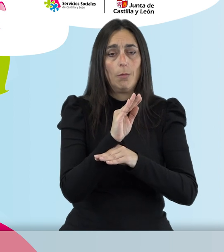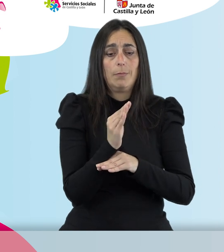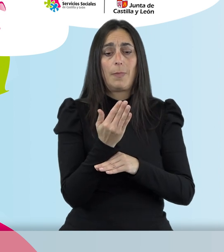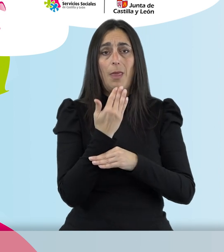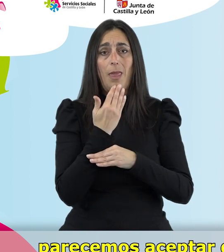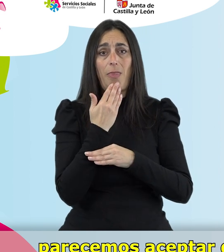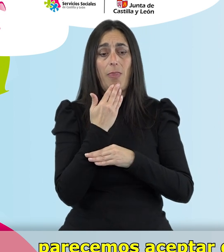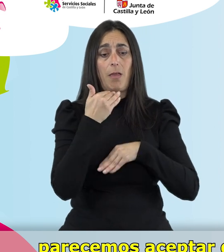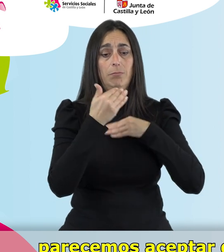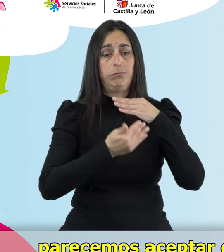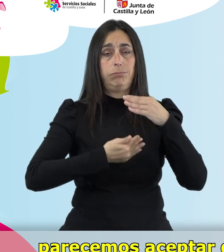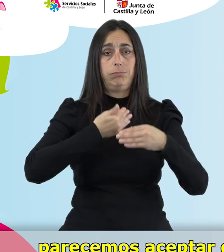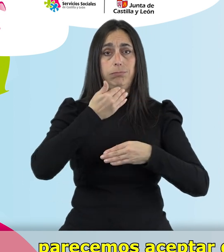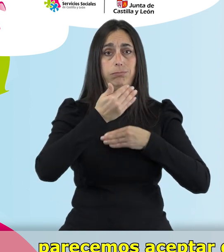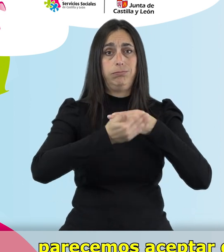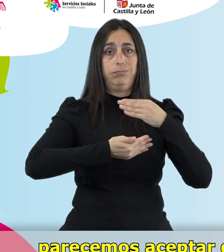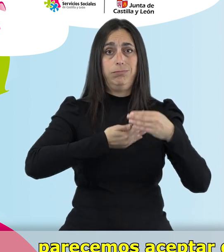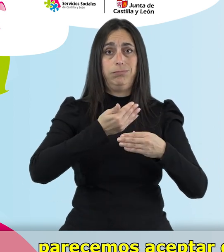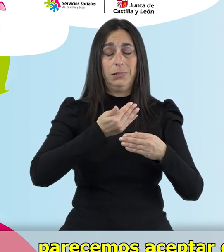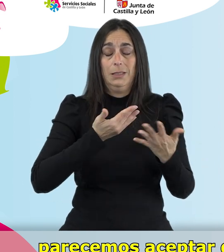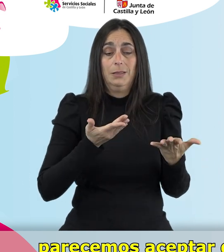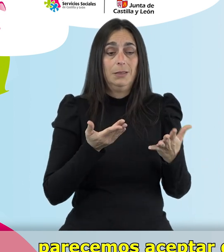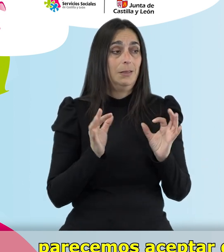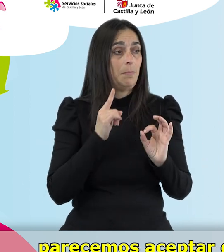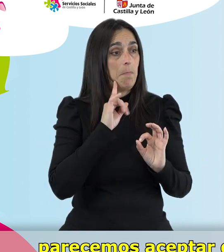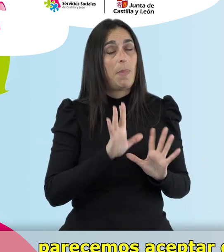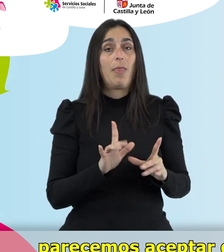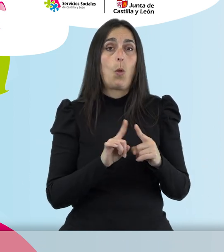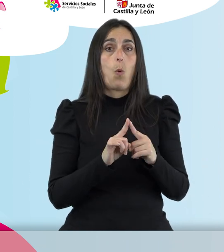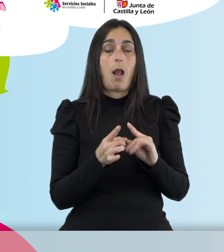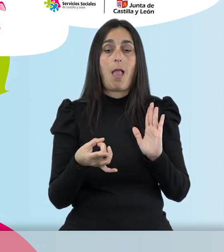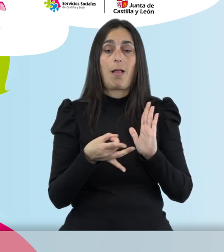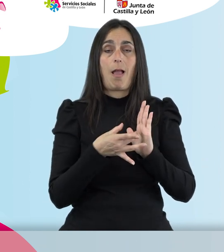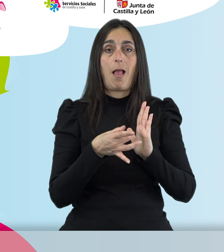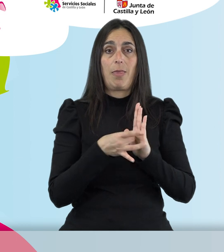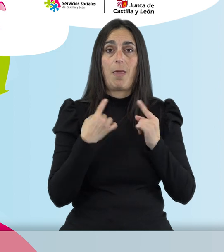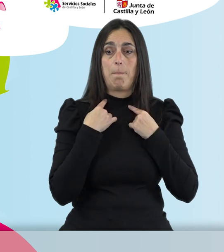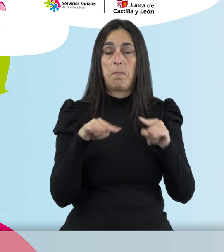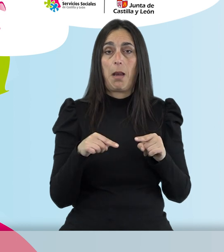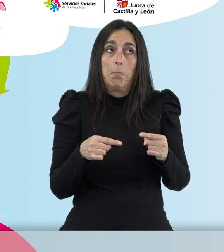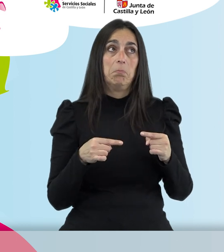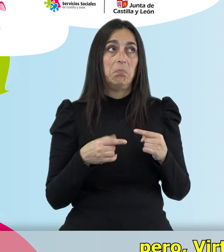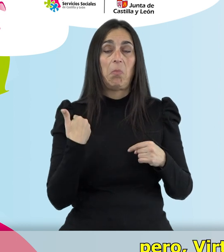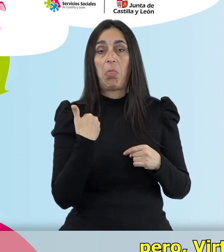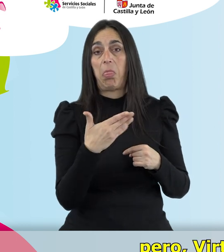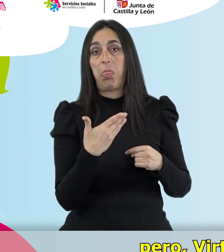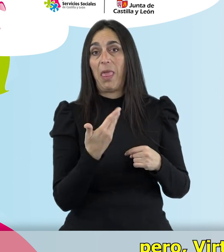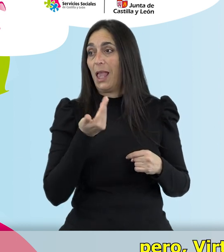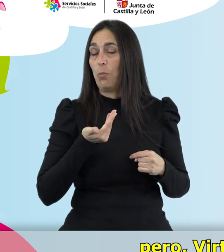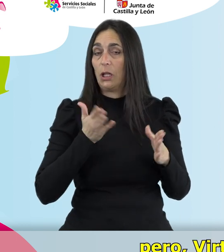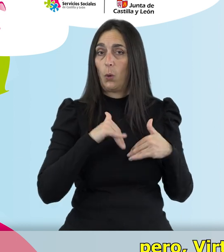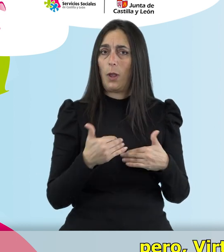cumplimos años, parecemos aceptar que es inevitable que pierdan calidad y lo restamos importancia. Pero,